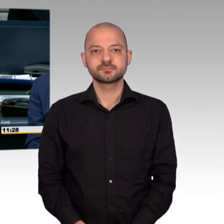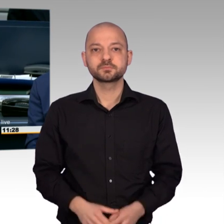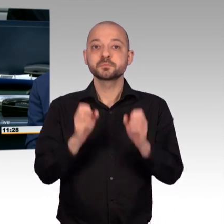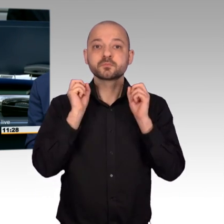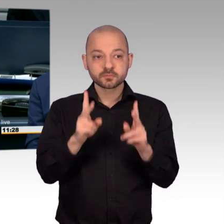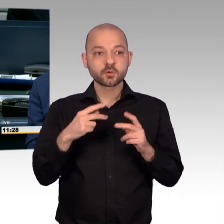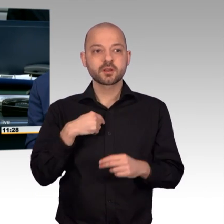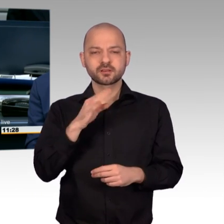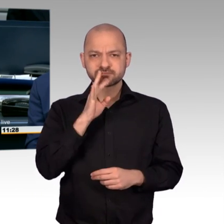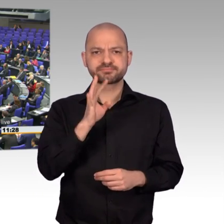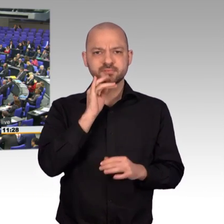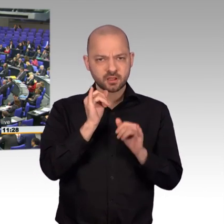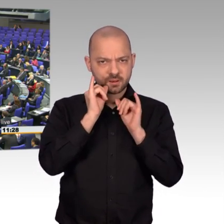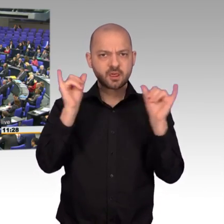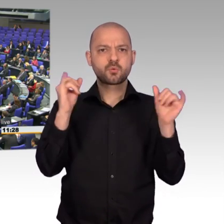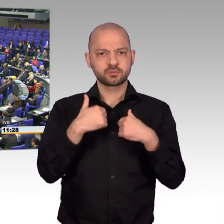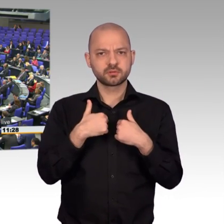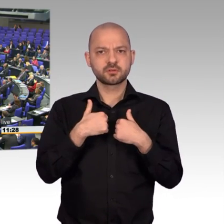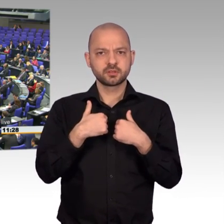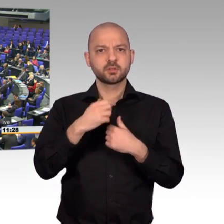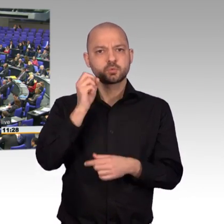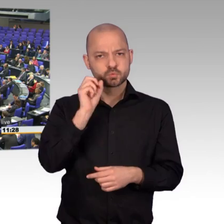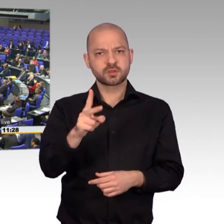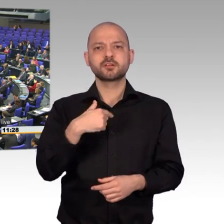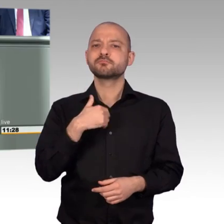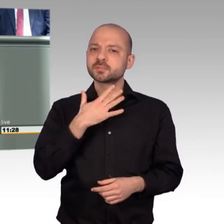und beantworte gerne noch eine weitere Zwischenfrage des geschätzten Kollegen, Neu.